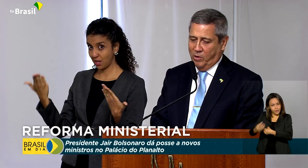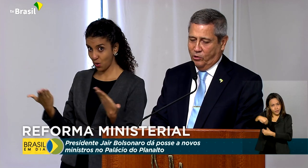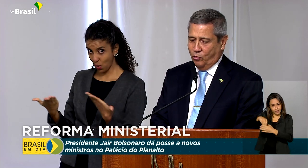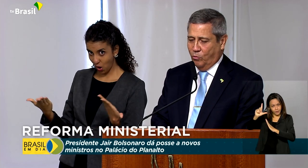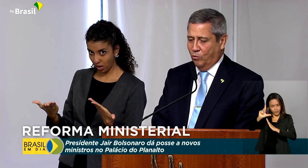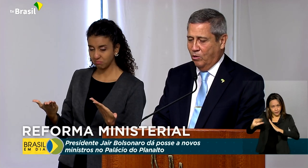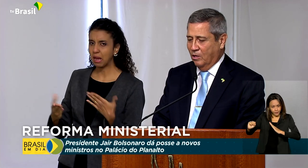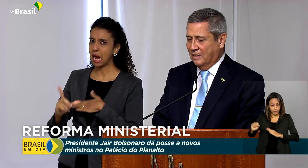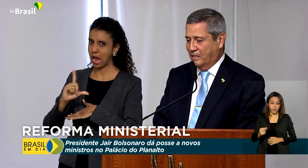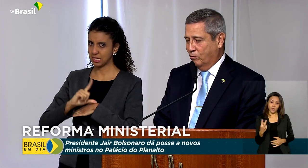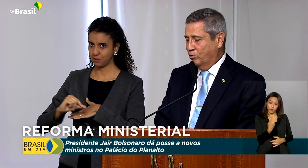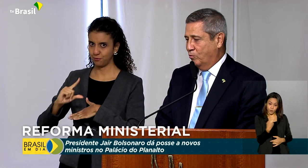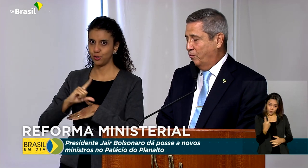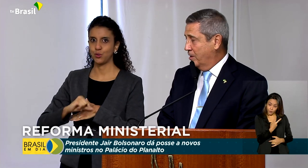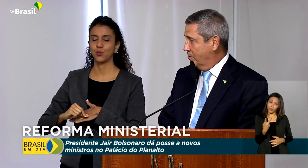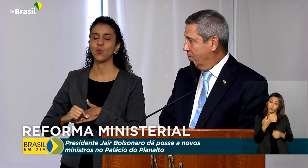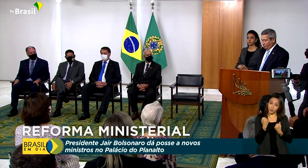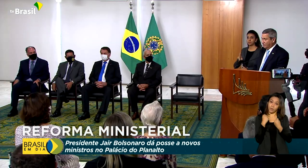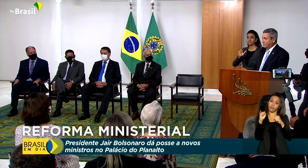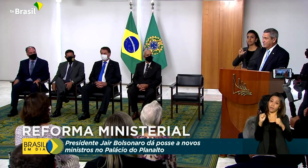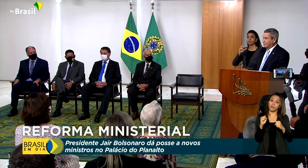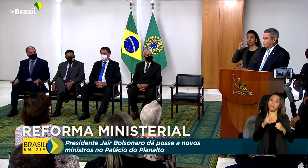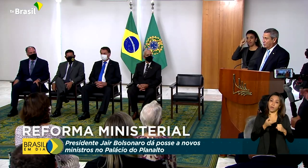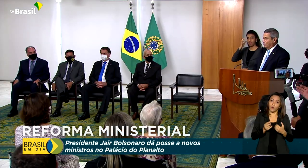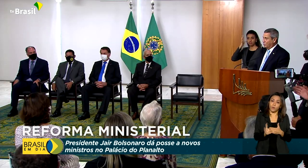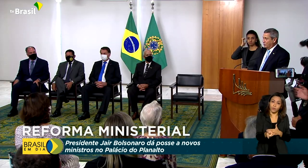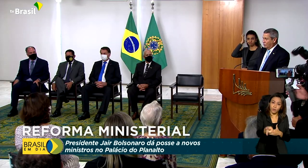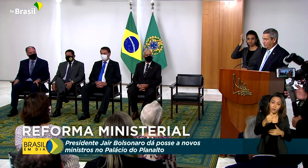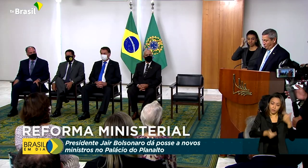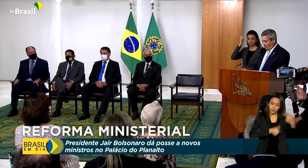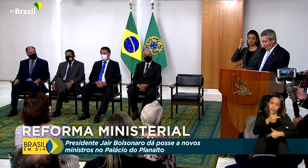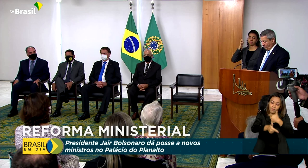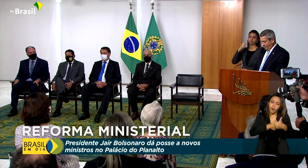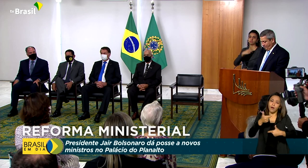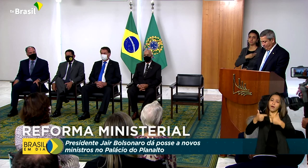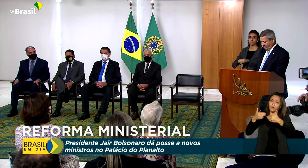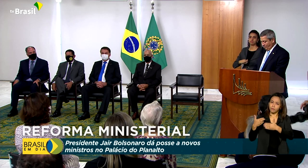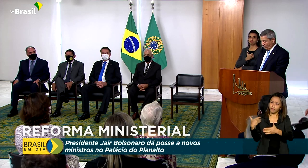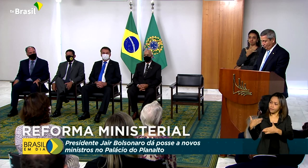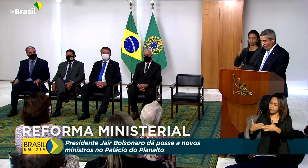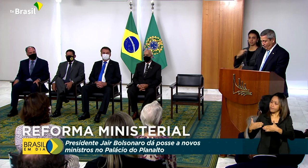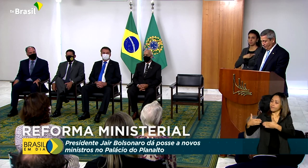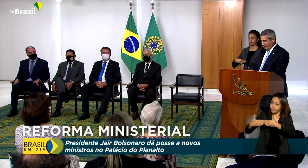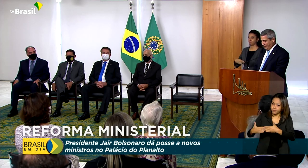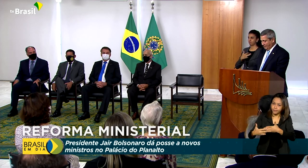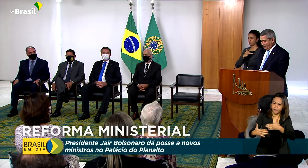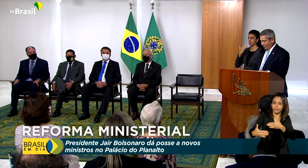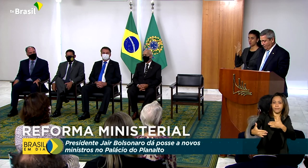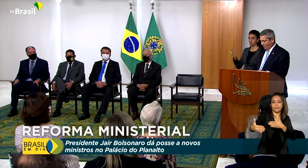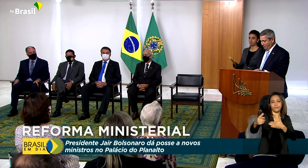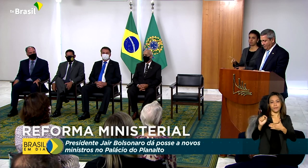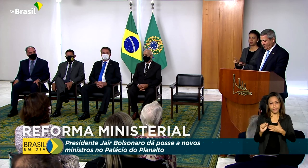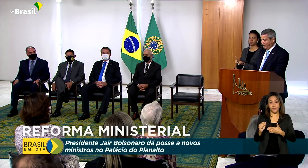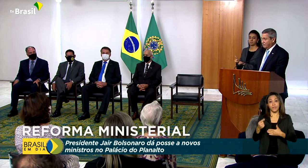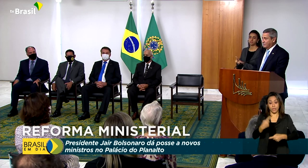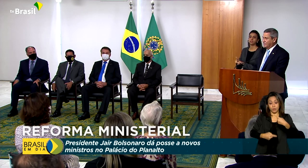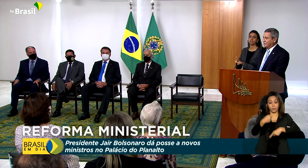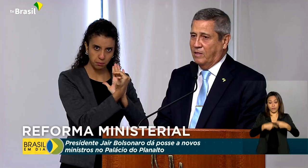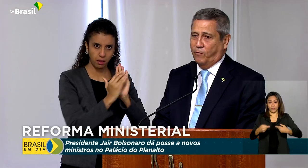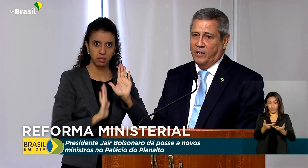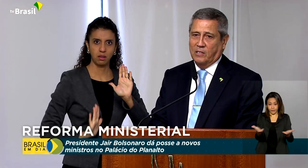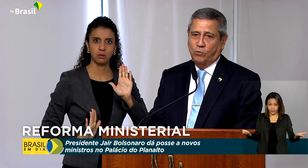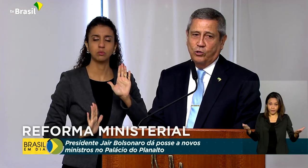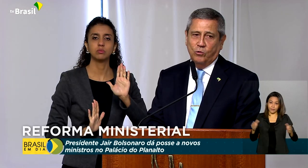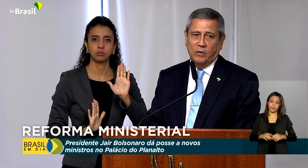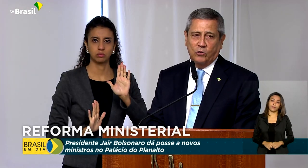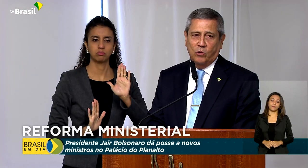Defesa. Os dois ministros devem dar continuidade ao trabalho que vem sendo realizado em cada pasta, focado na condução das políticas públicas.